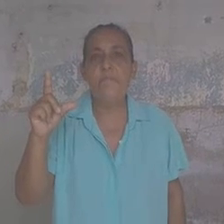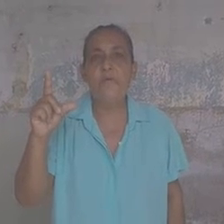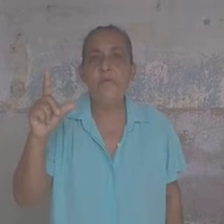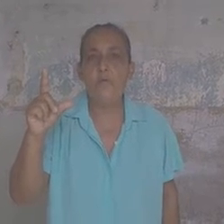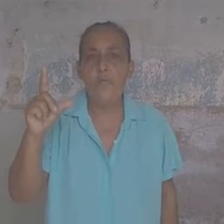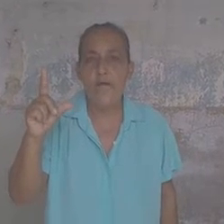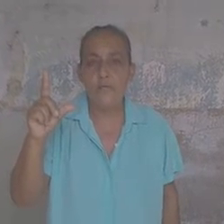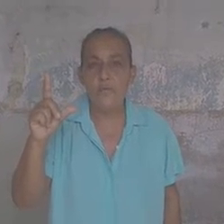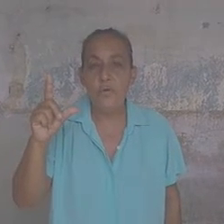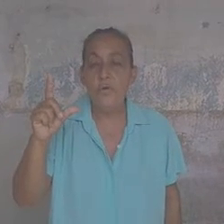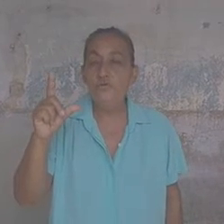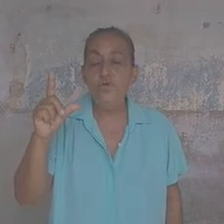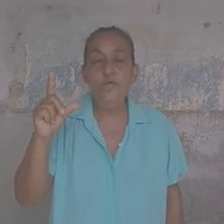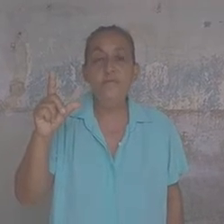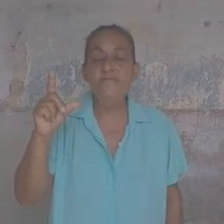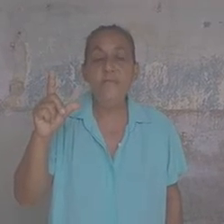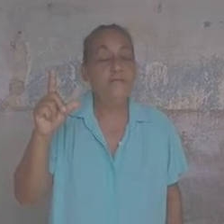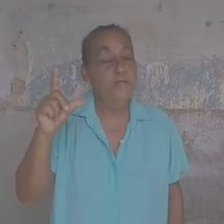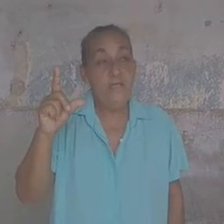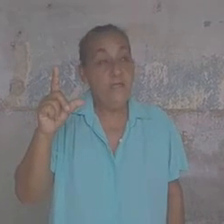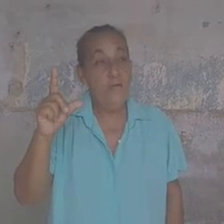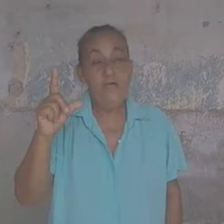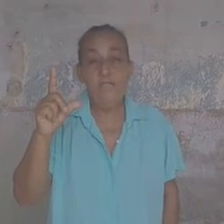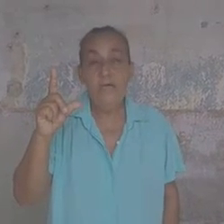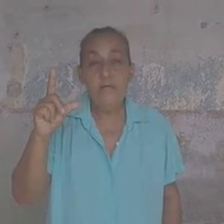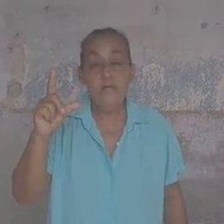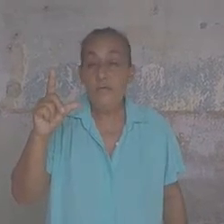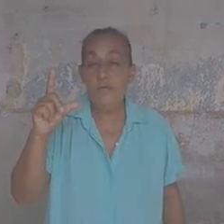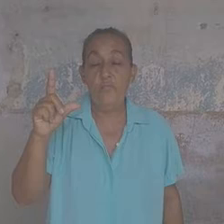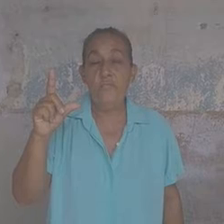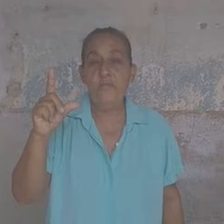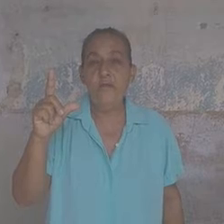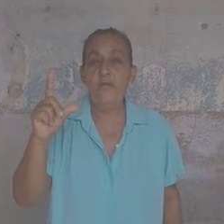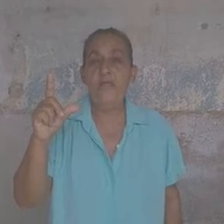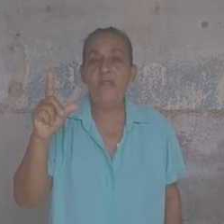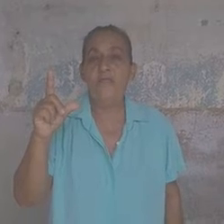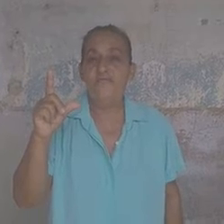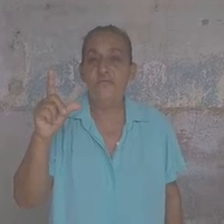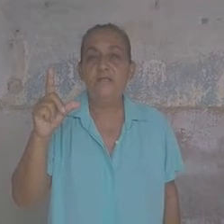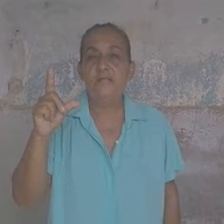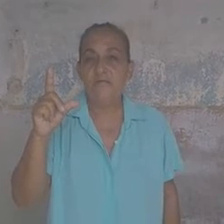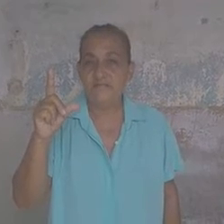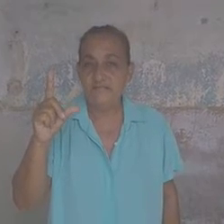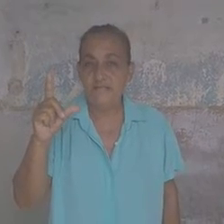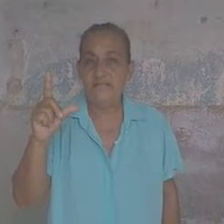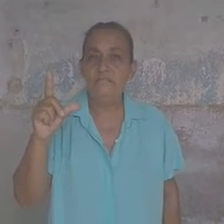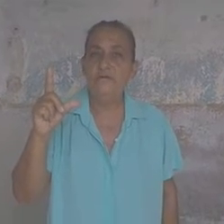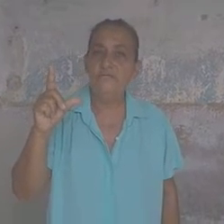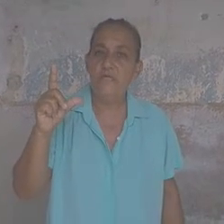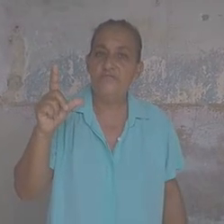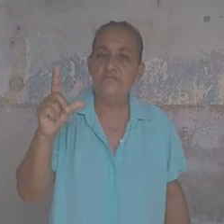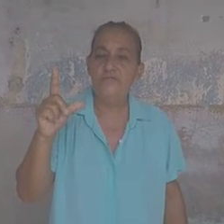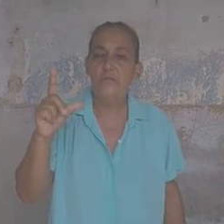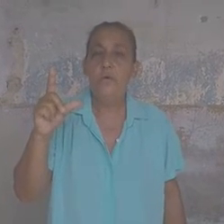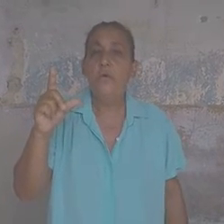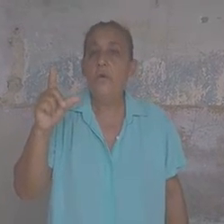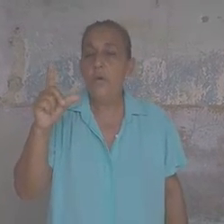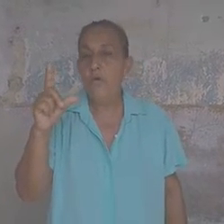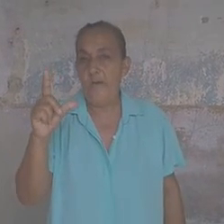pueblo cubano. Todos los hermanos cumplieron con las regulaciones establecidas tanto en Estados Unidos como para